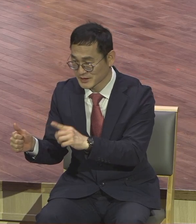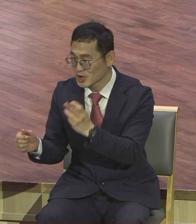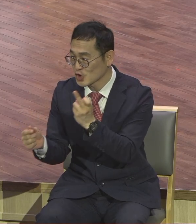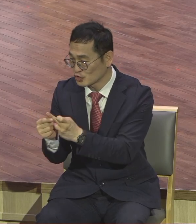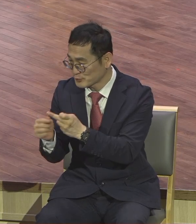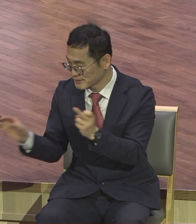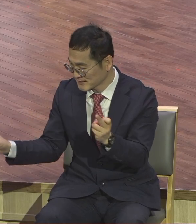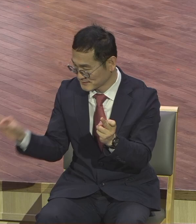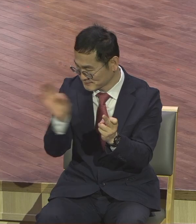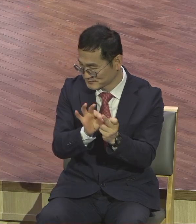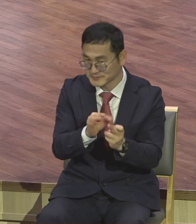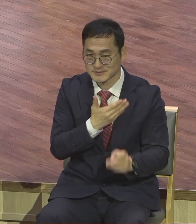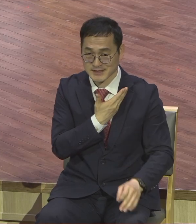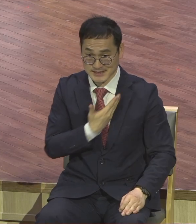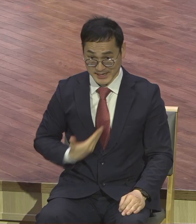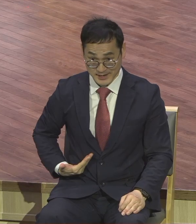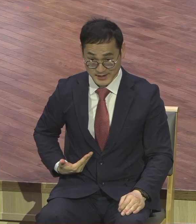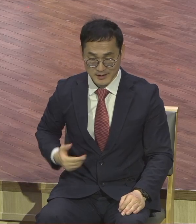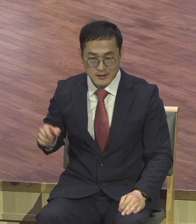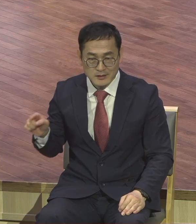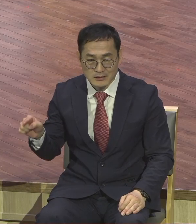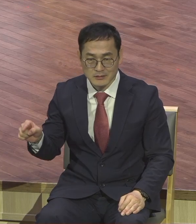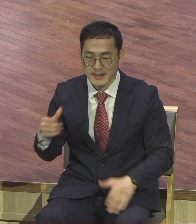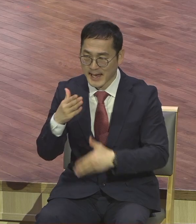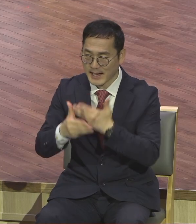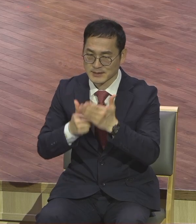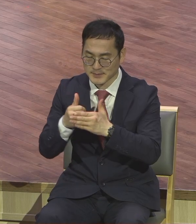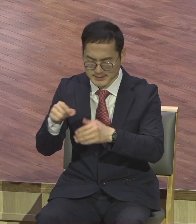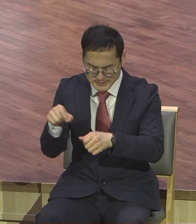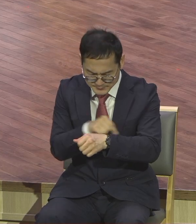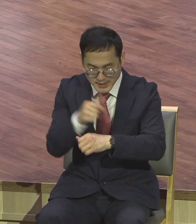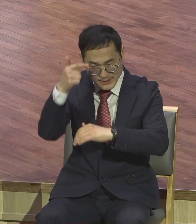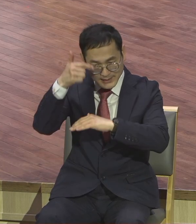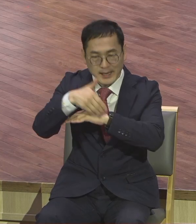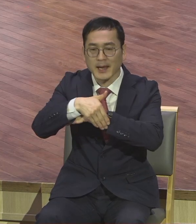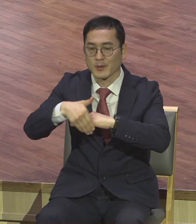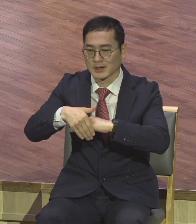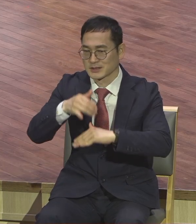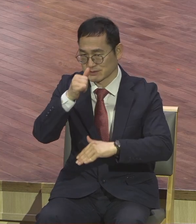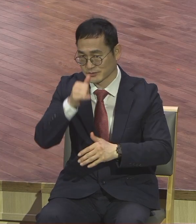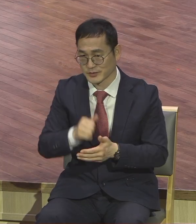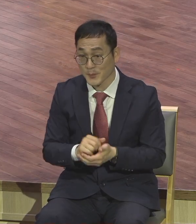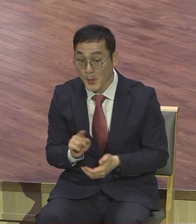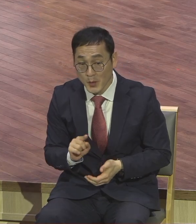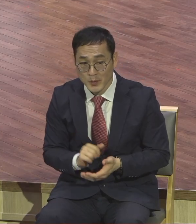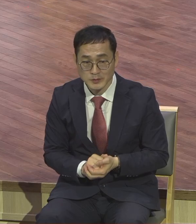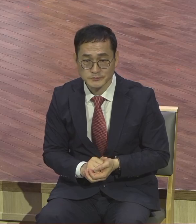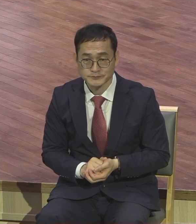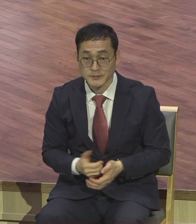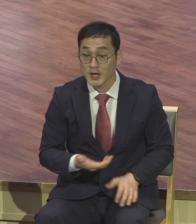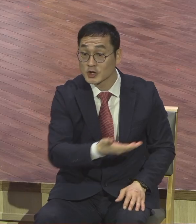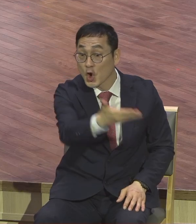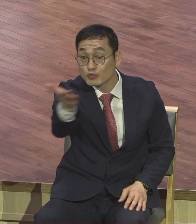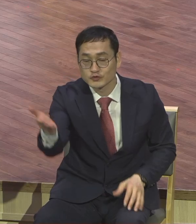봐요. 특별한 교육이 있어요. 그게 뭐냐 바로 우리도 우리도 12번째